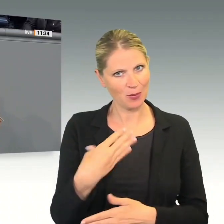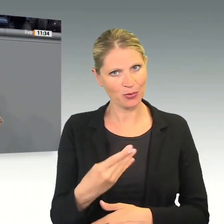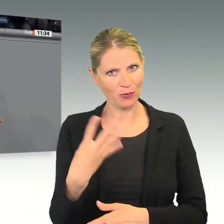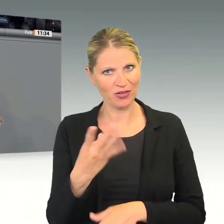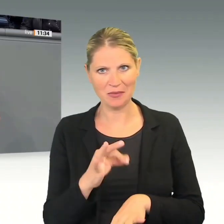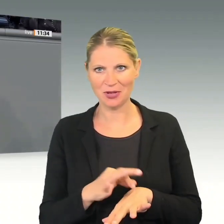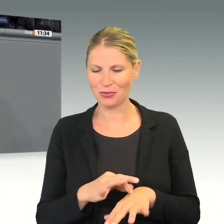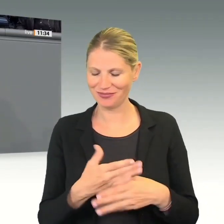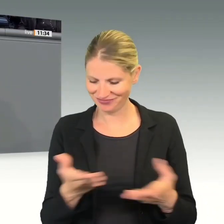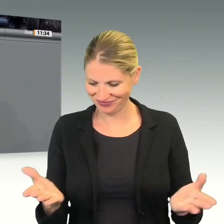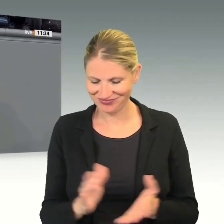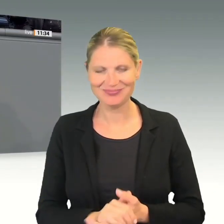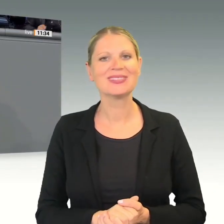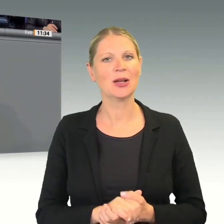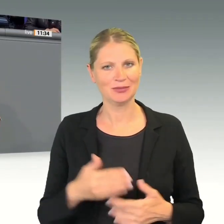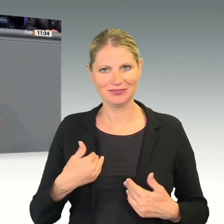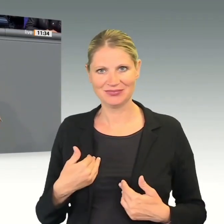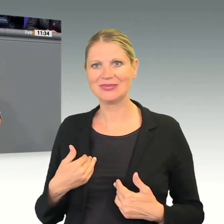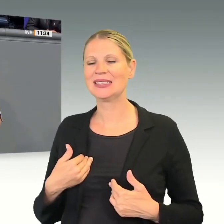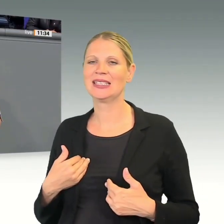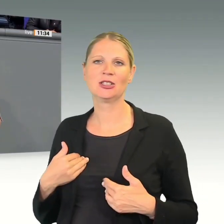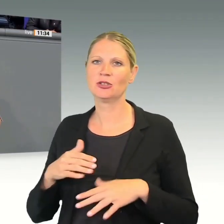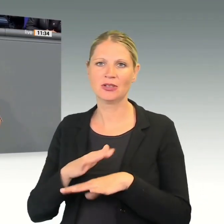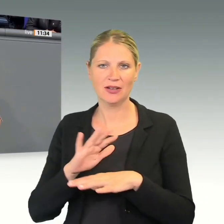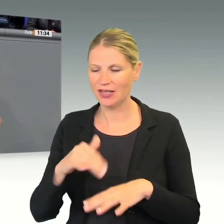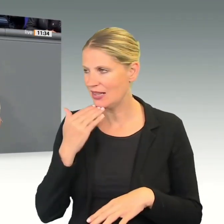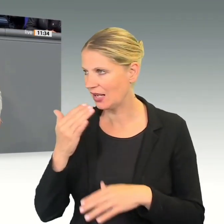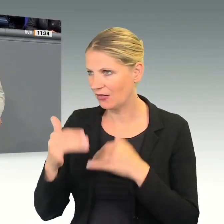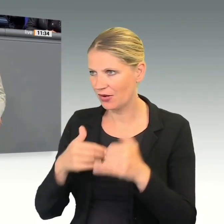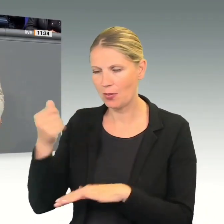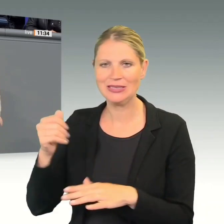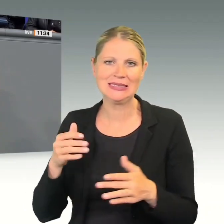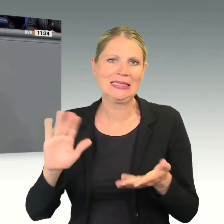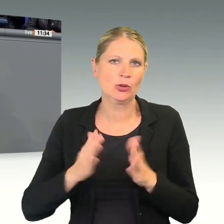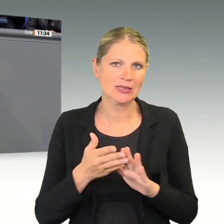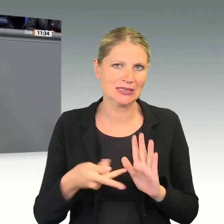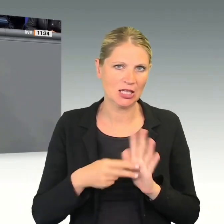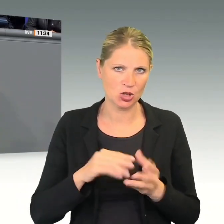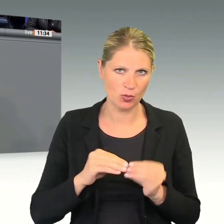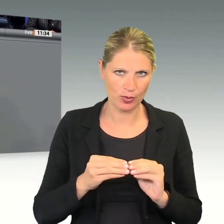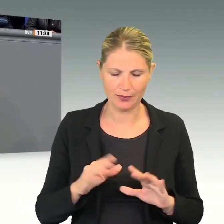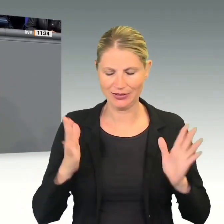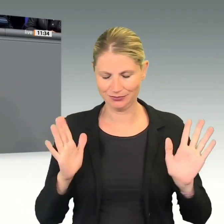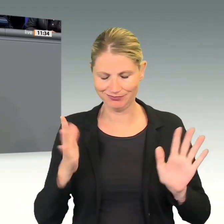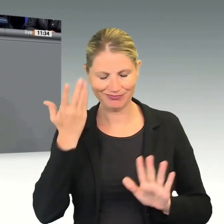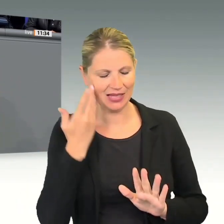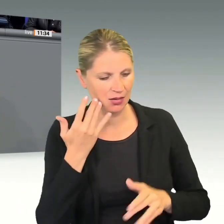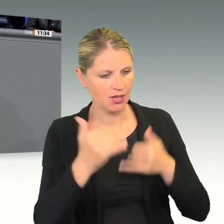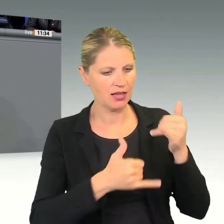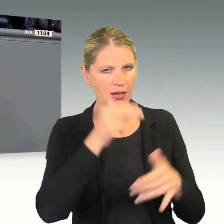Wir hatten ein kleines technisches Problem. Frau Präsidentin, vielen Dank. Meine Damen und Herren, die Debatte zeigt,